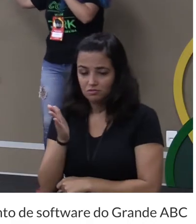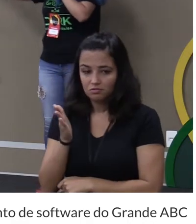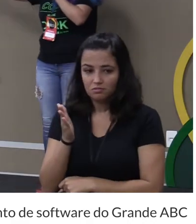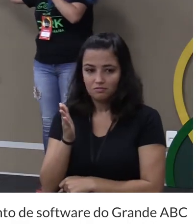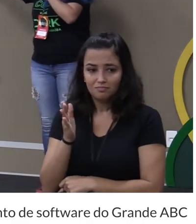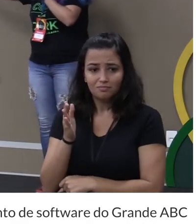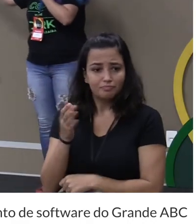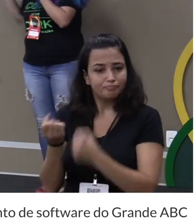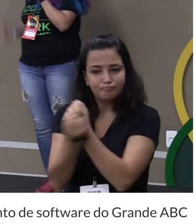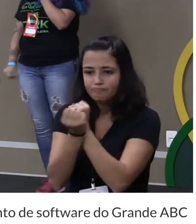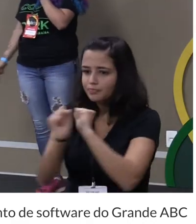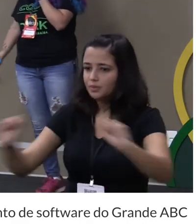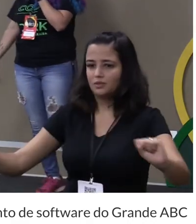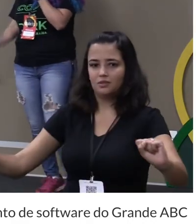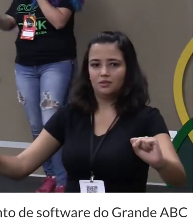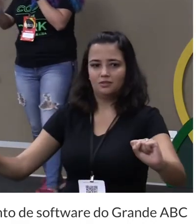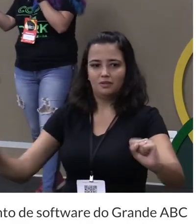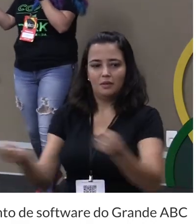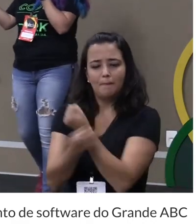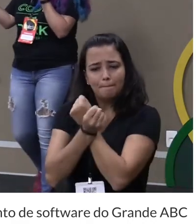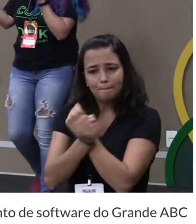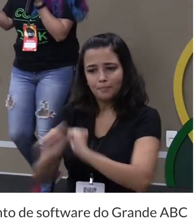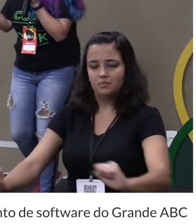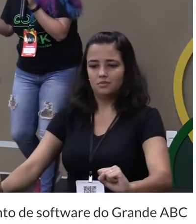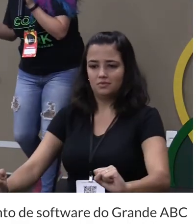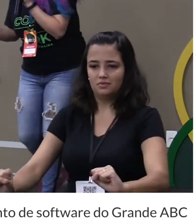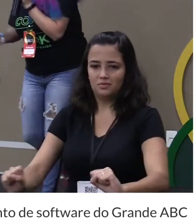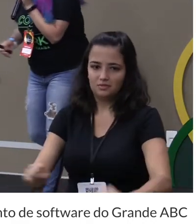não dá gente não dá